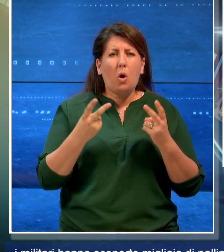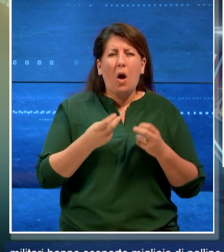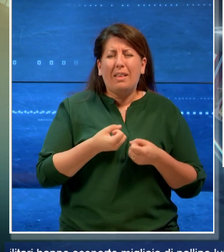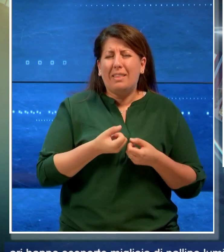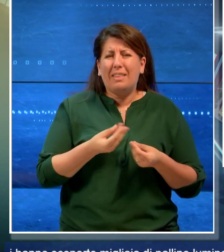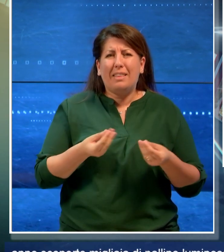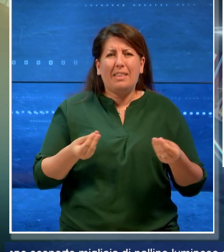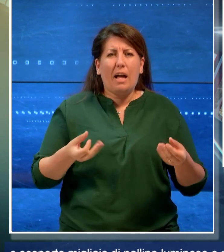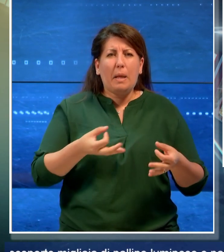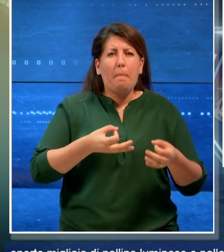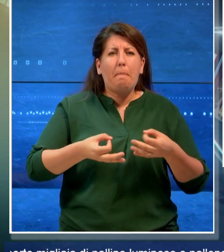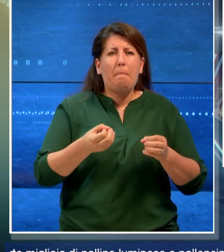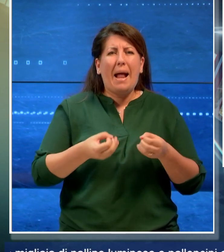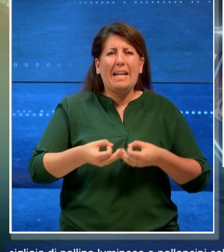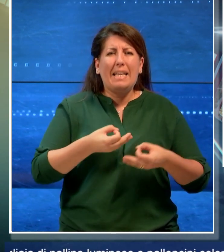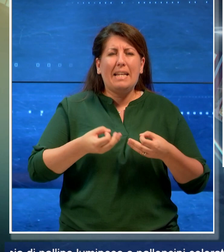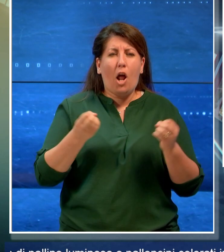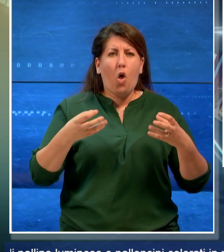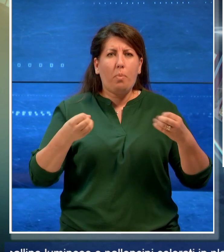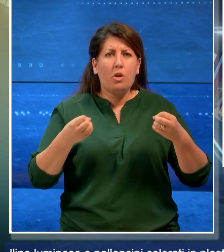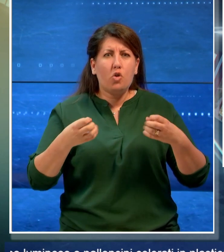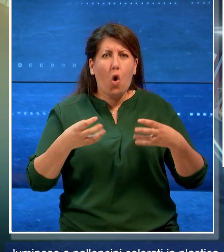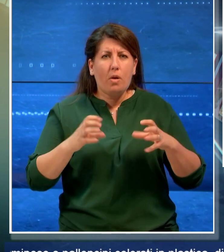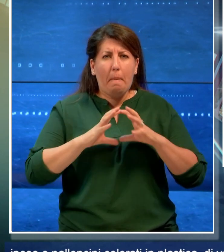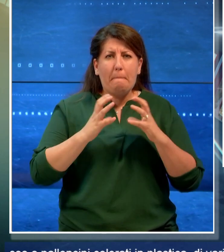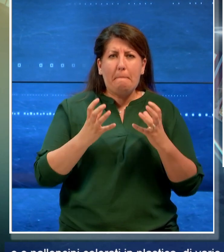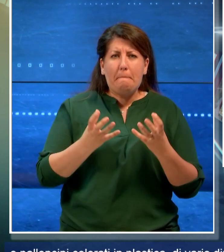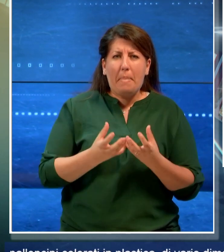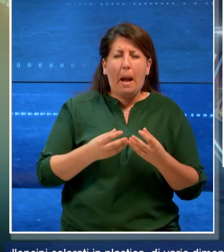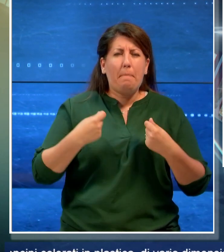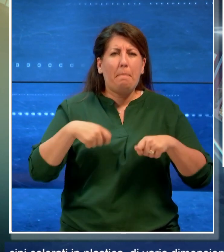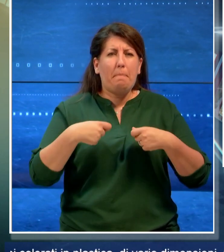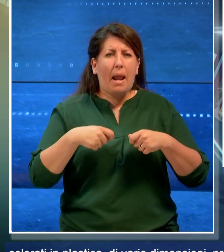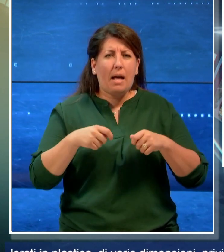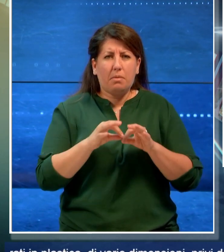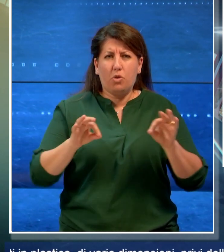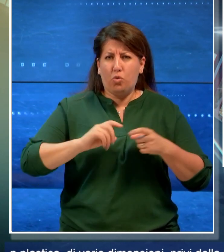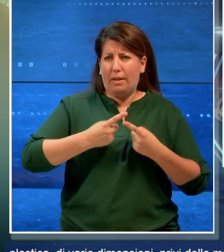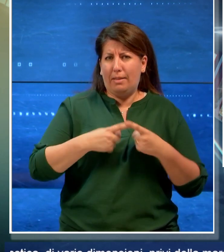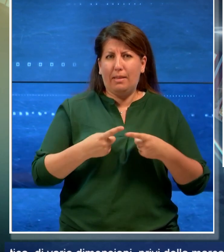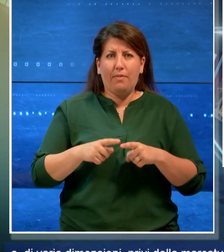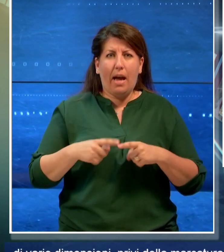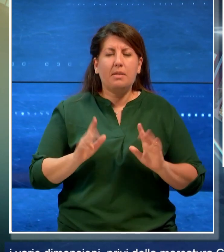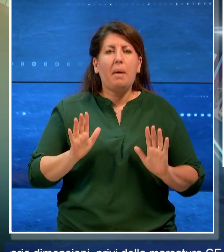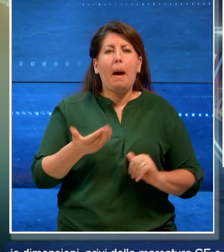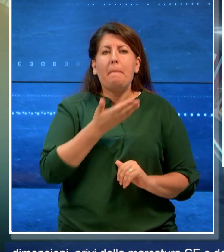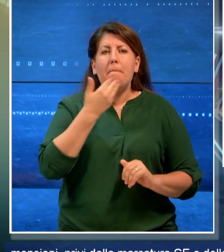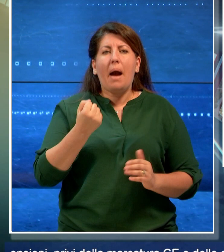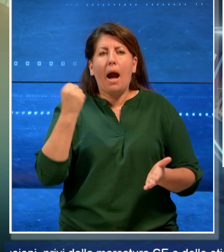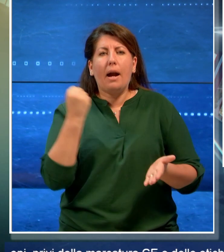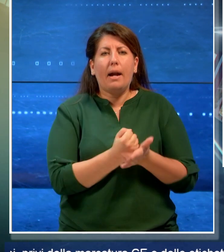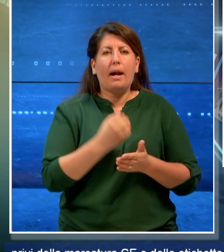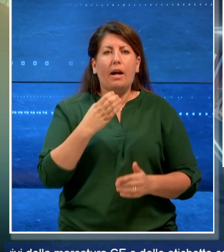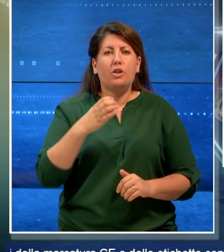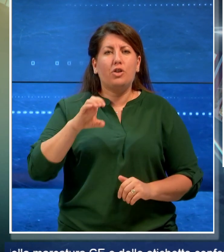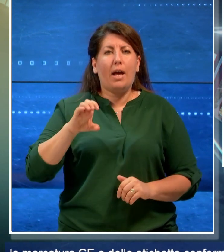palloncini colorati in plastica di varie dimensioni, privi della marcatura CE e